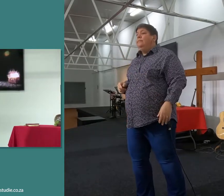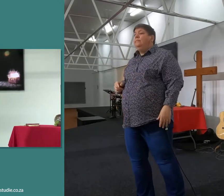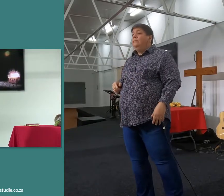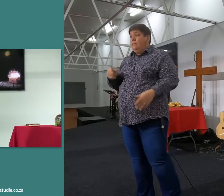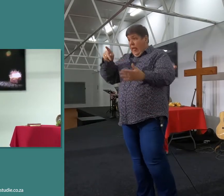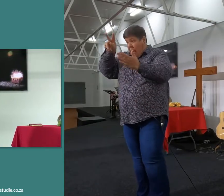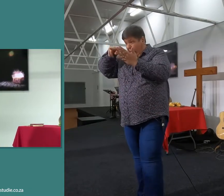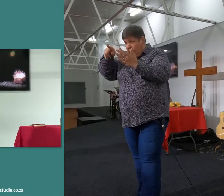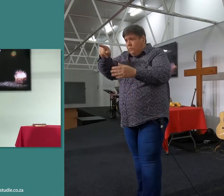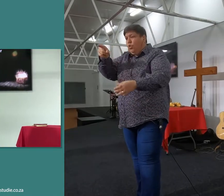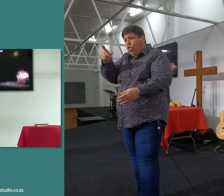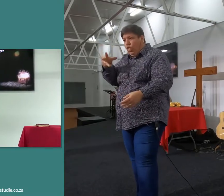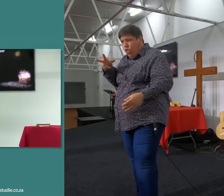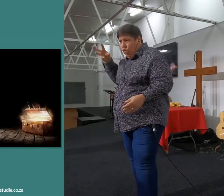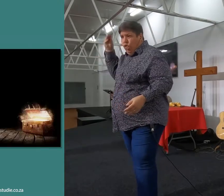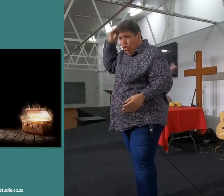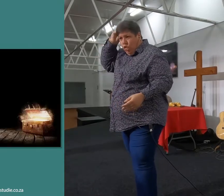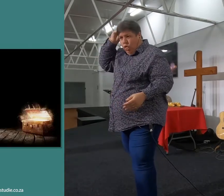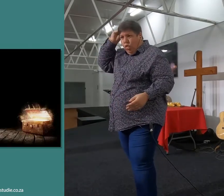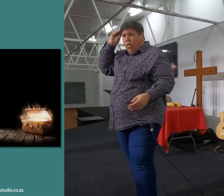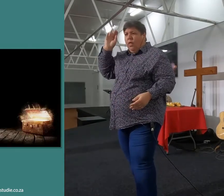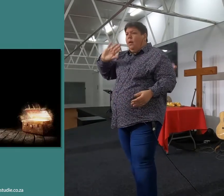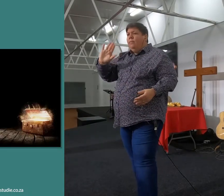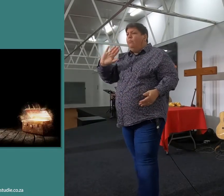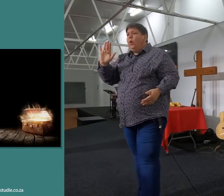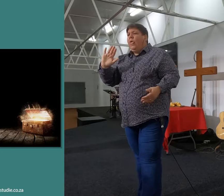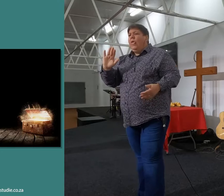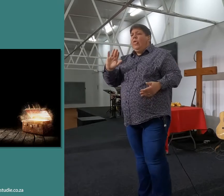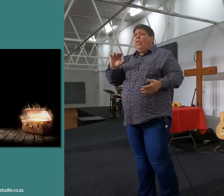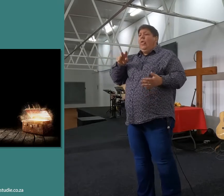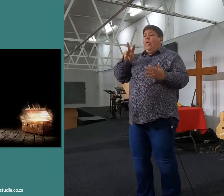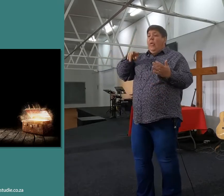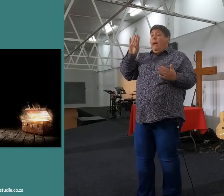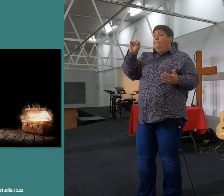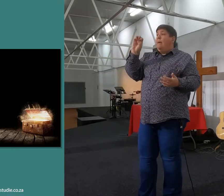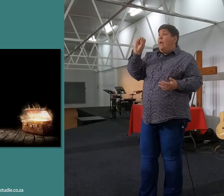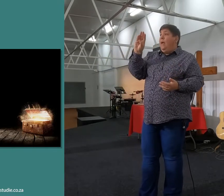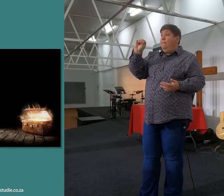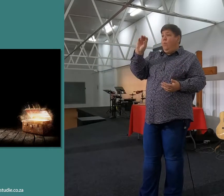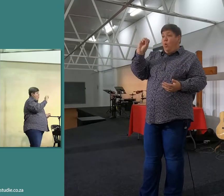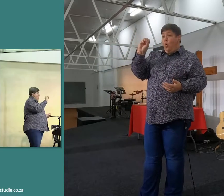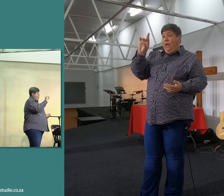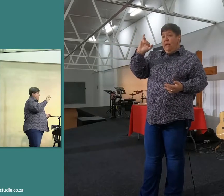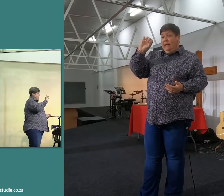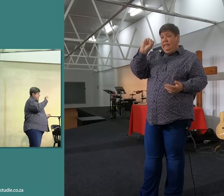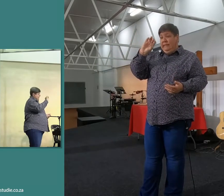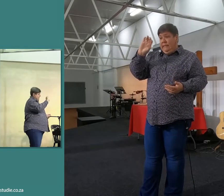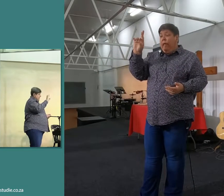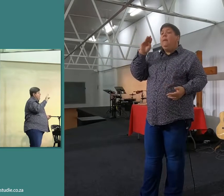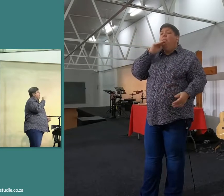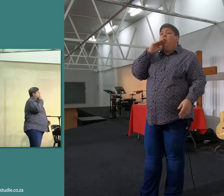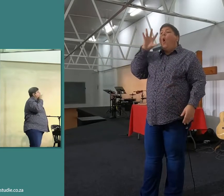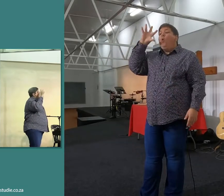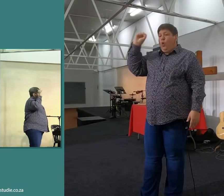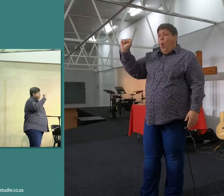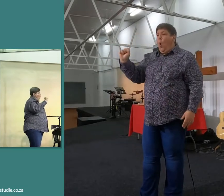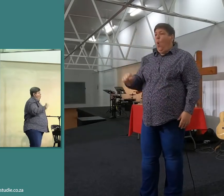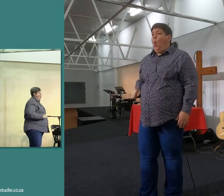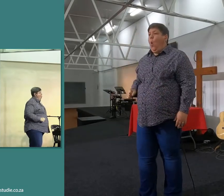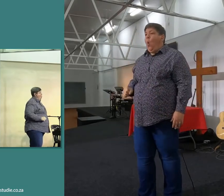memoriseer. Nou, dis die moeilike en, dis die ene waarmee ons betekers, ek kan ons sê, maar ek kan nie dit doen nie. En weet jy, baie keer kan jy dit nie doen nie, omdat jy klaar besluit gaan neem, maar jy